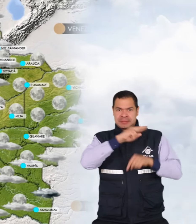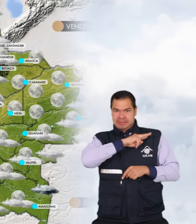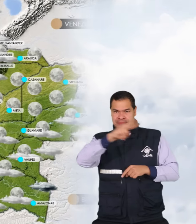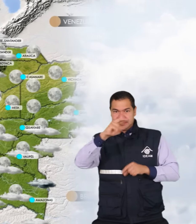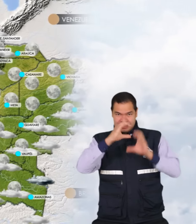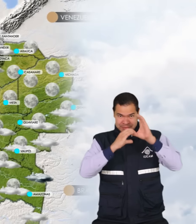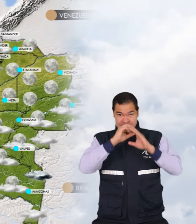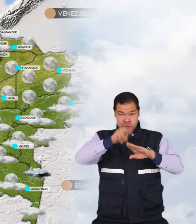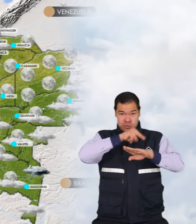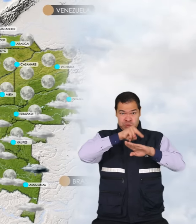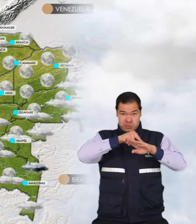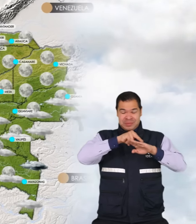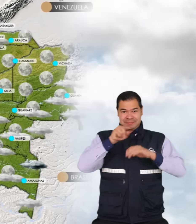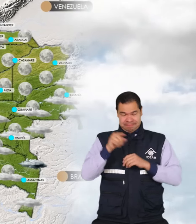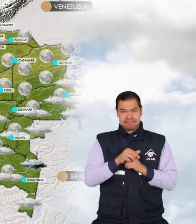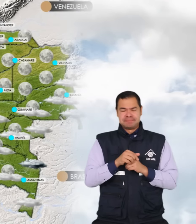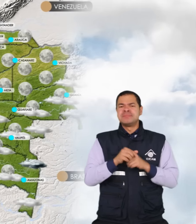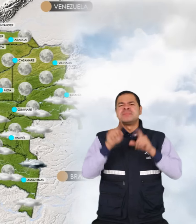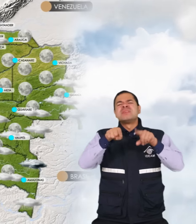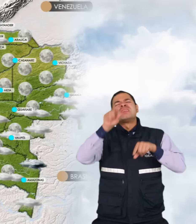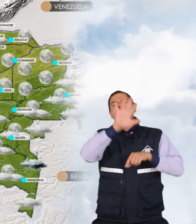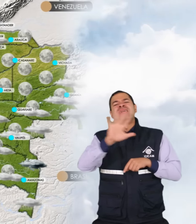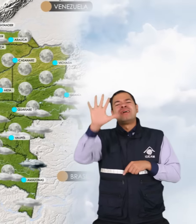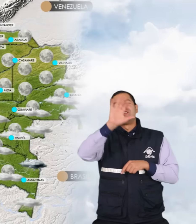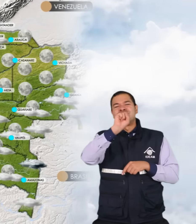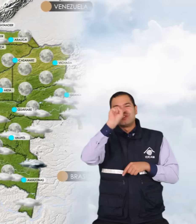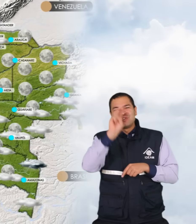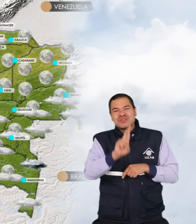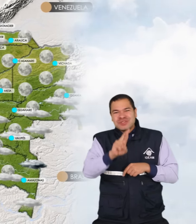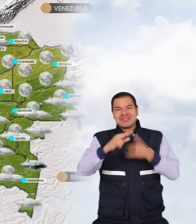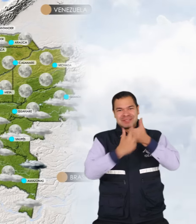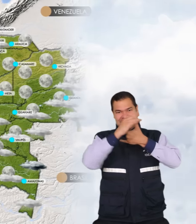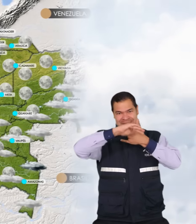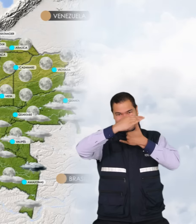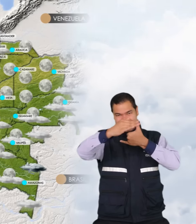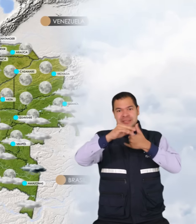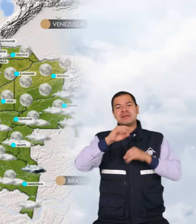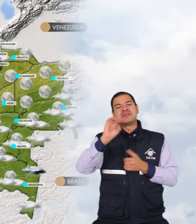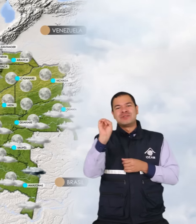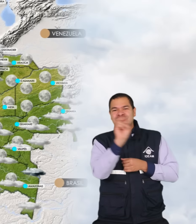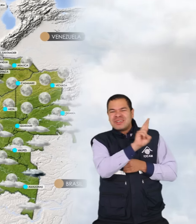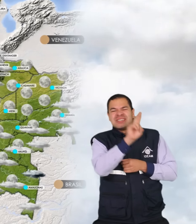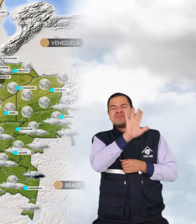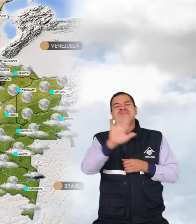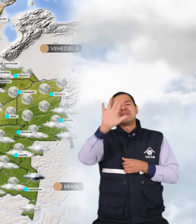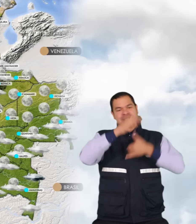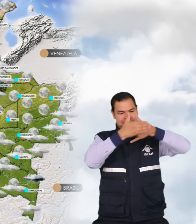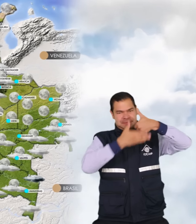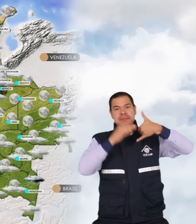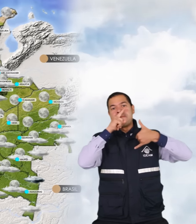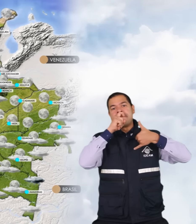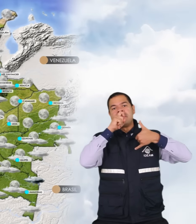cauca cauca y nariño en algunas áreas del sur de la región andina y en el oriente de la región amazónica